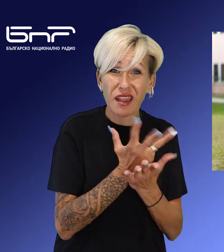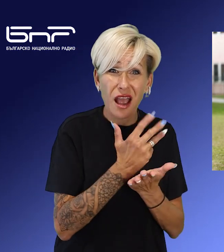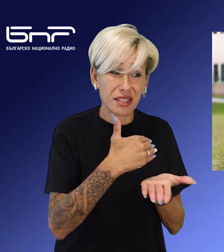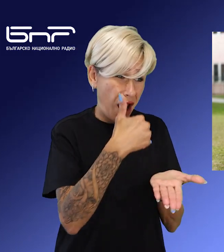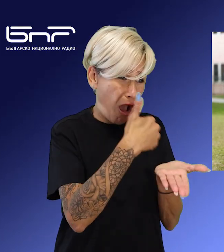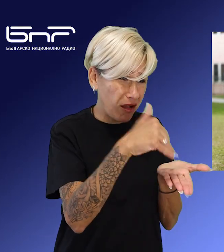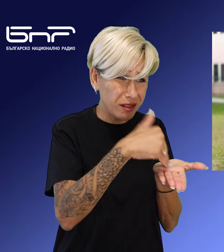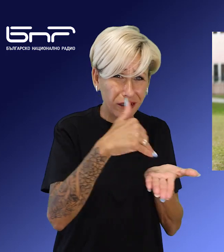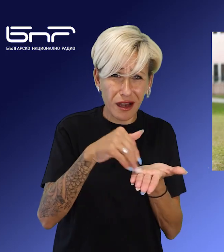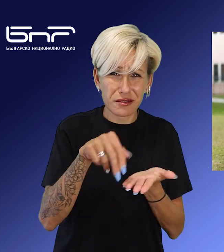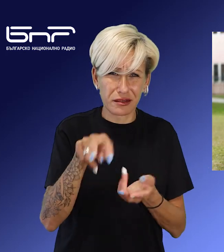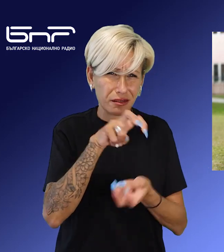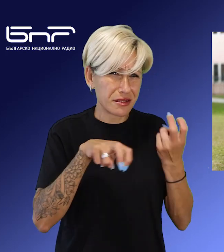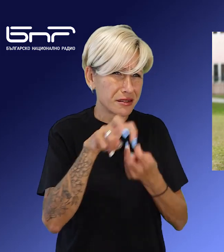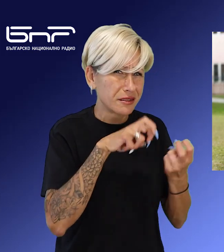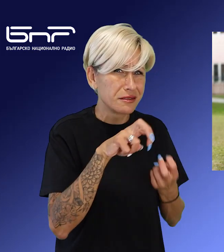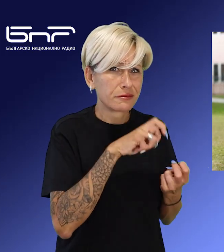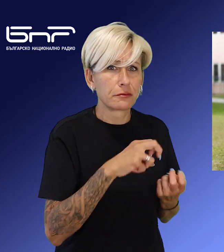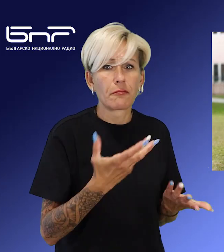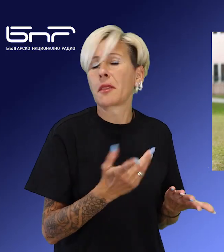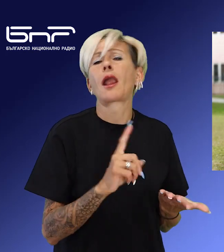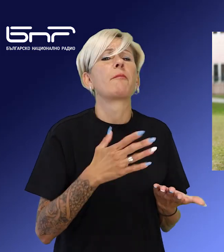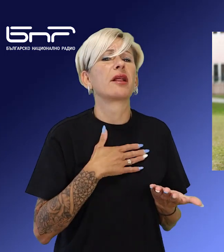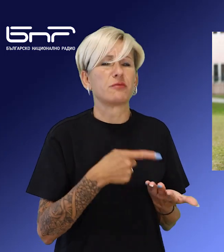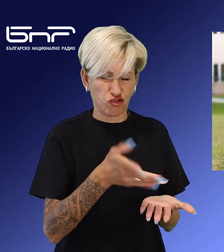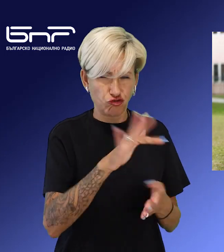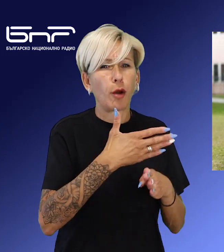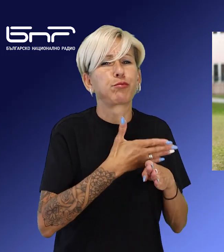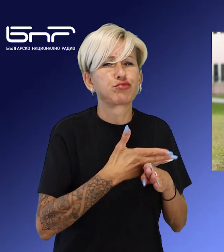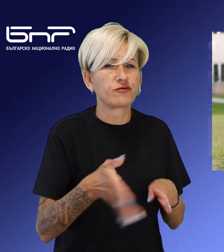Работата по случая продължава. От Пловдив Кремена Данева.